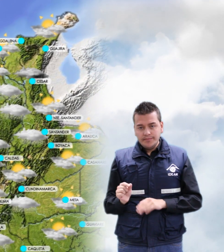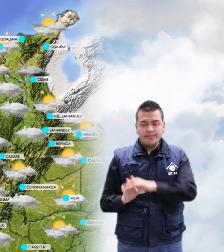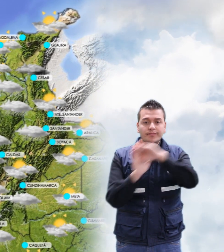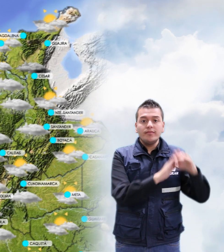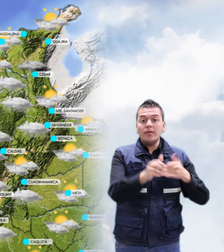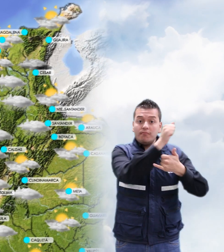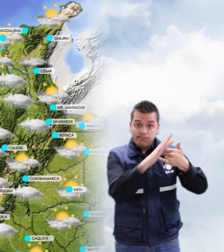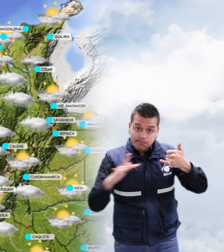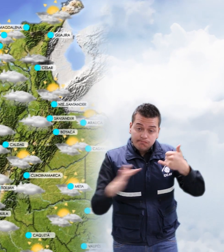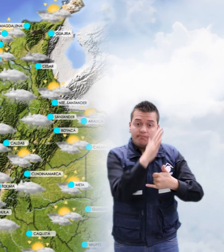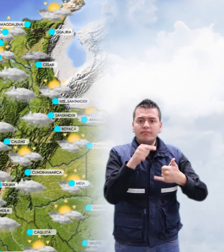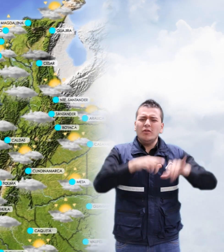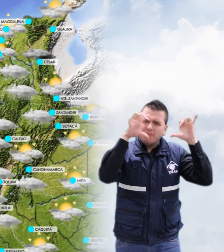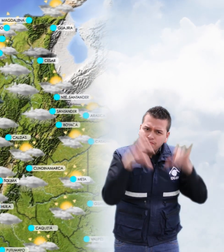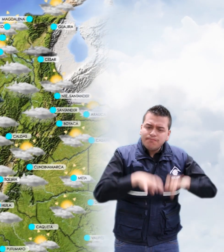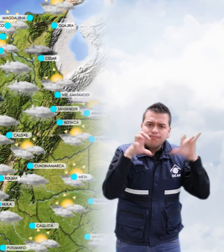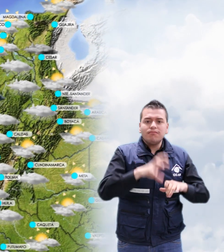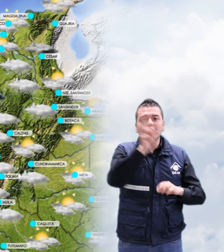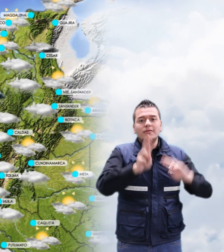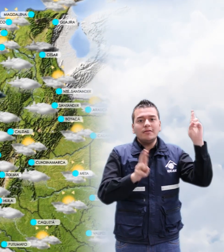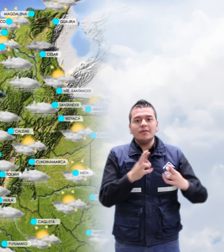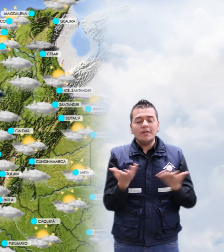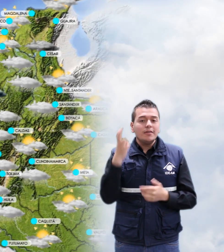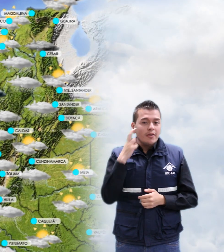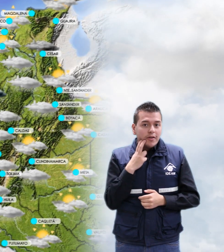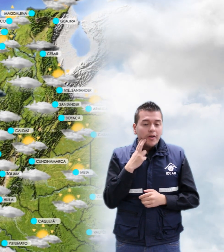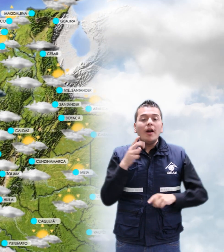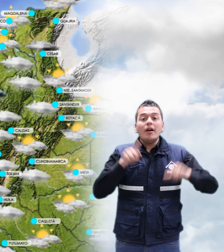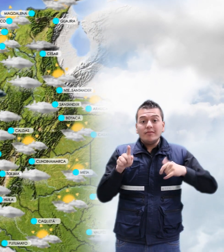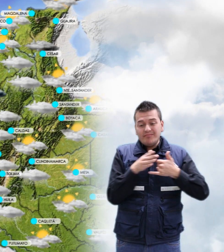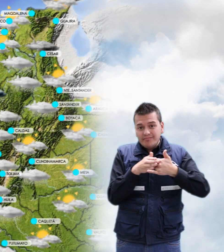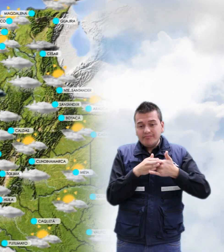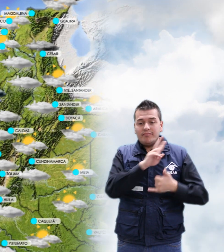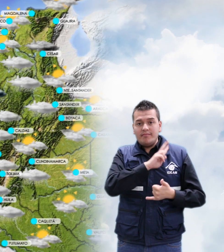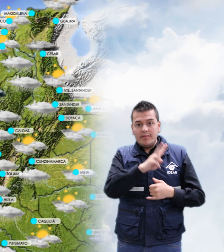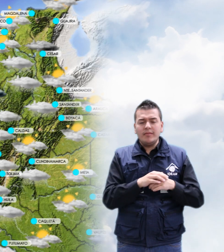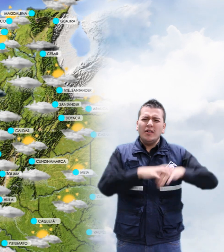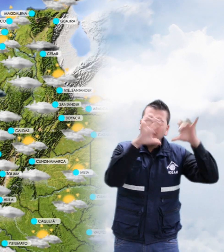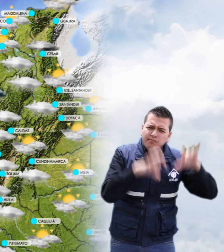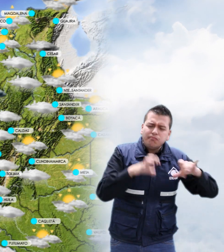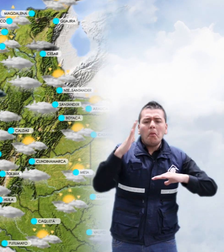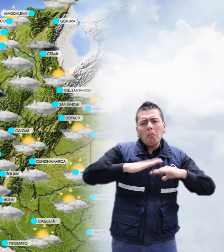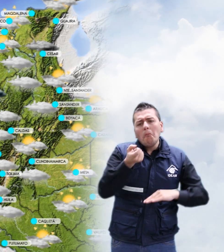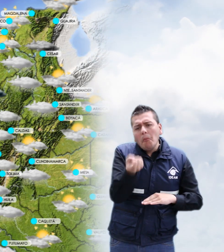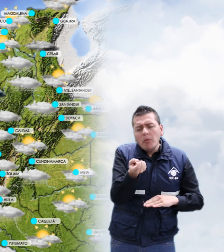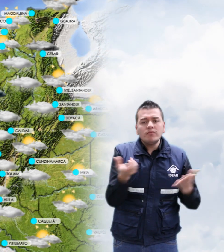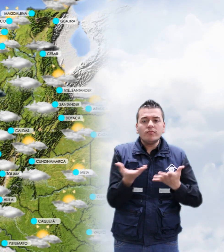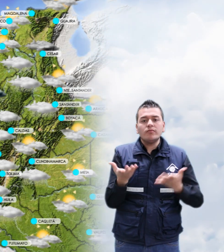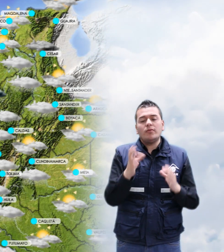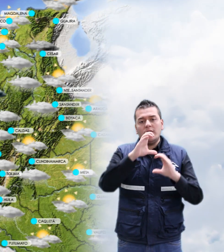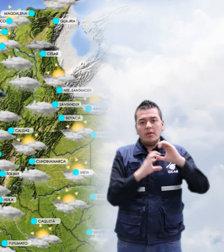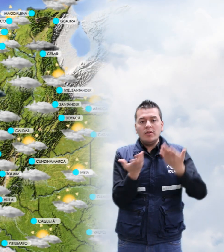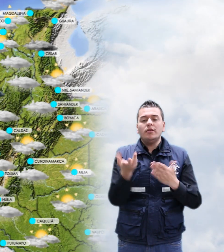región pacífica lluvias y tormentas eléctricas en Chocó y costas de Valle del Cauca, precipitaciones de menor intensidad en Cauca